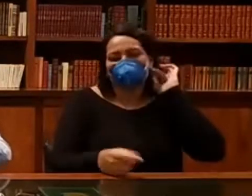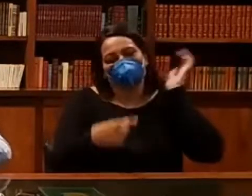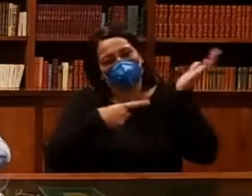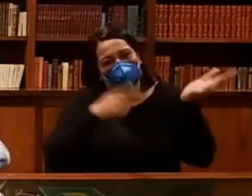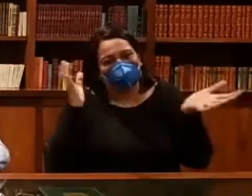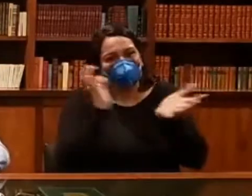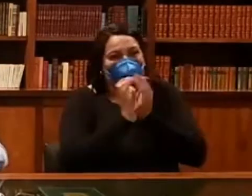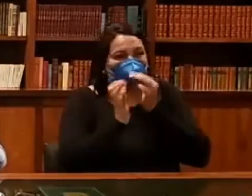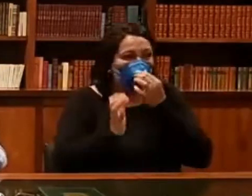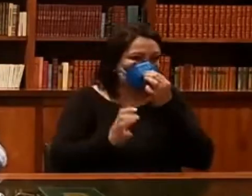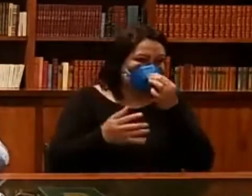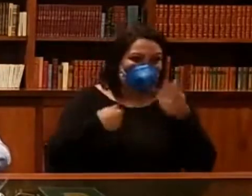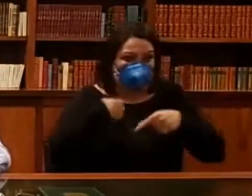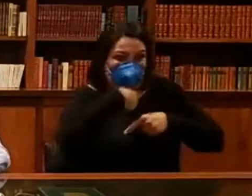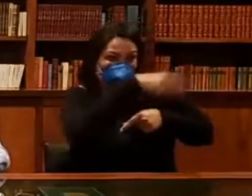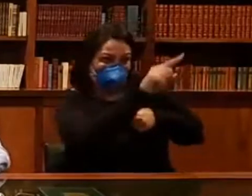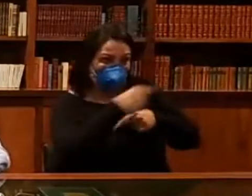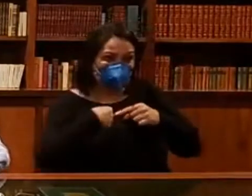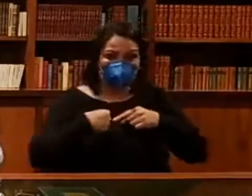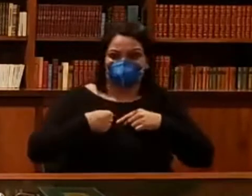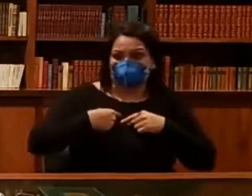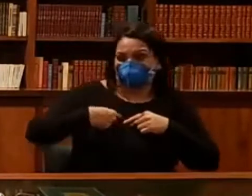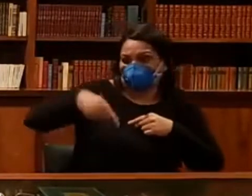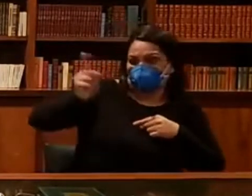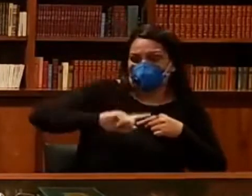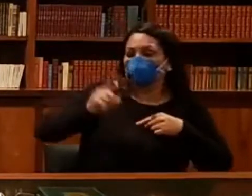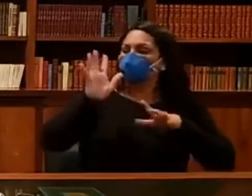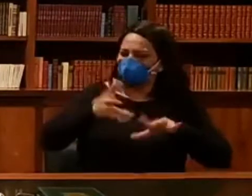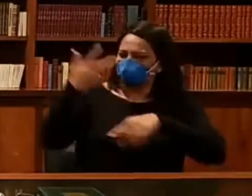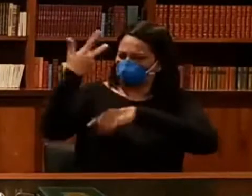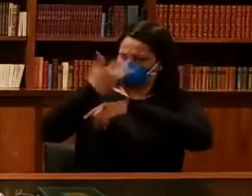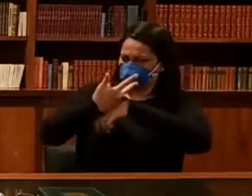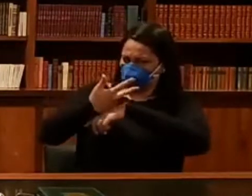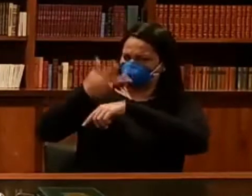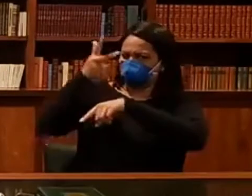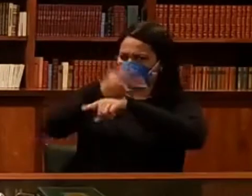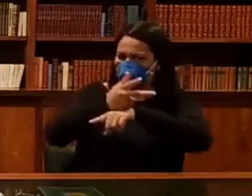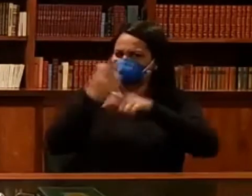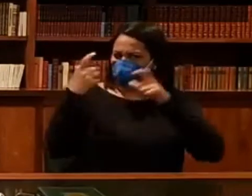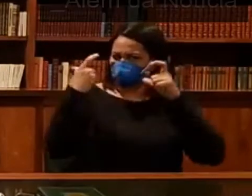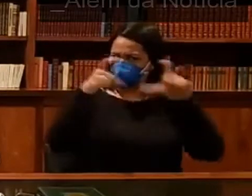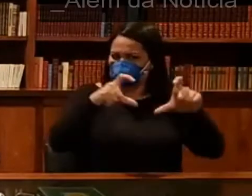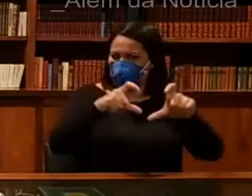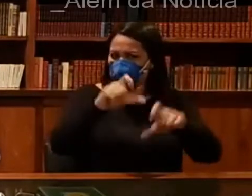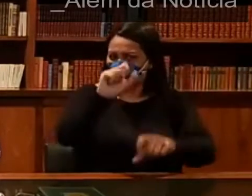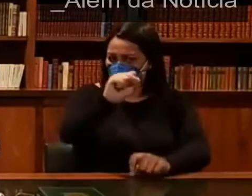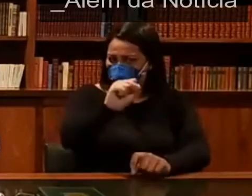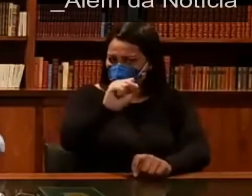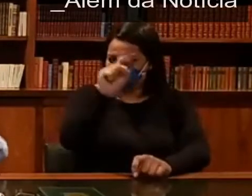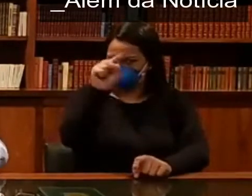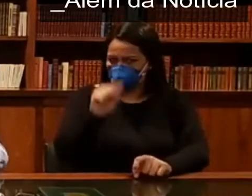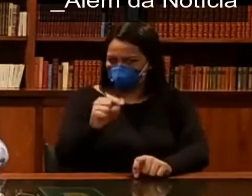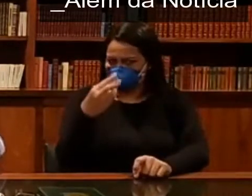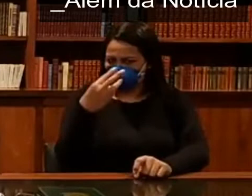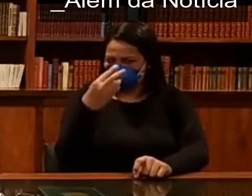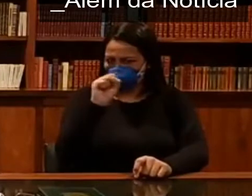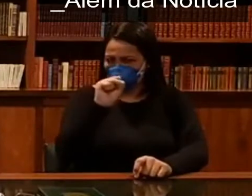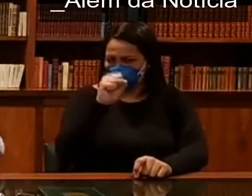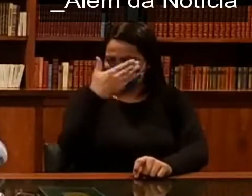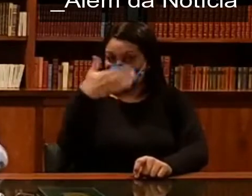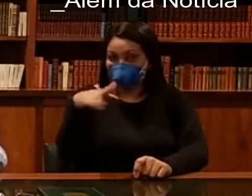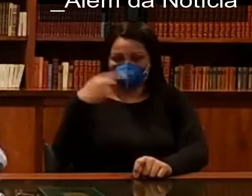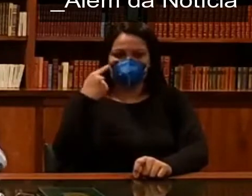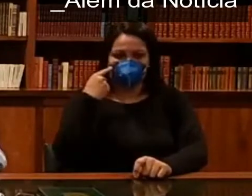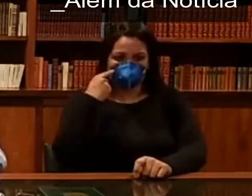o presidente Jair Bolsonaro disse que a população deve evitar aglomerações. Segundo ele, manifestação